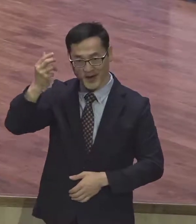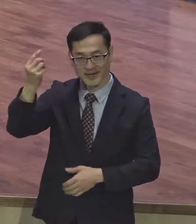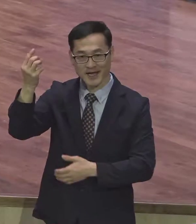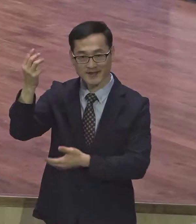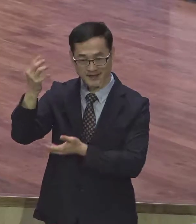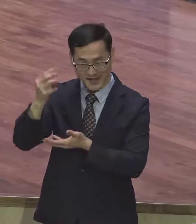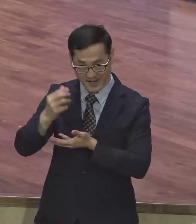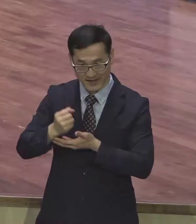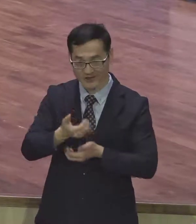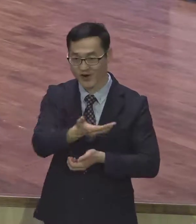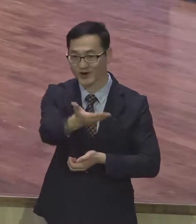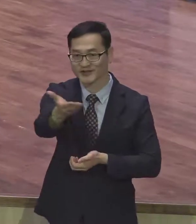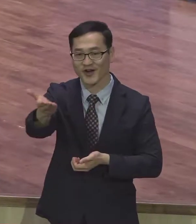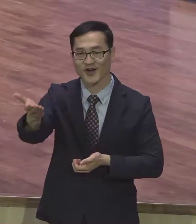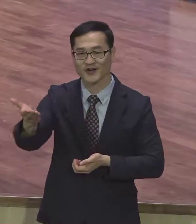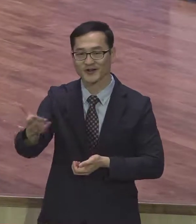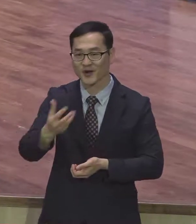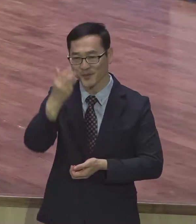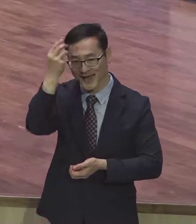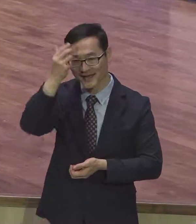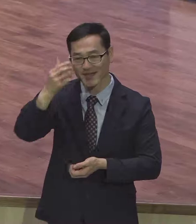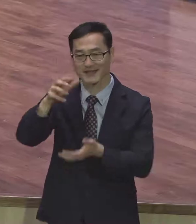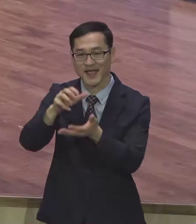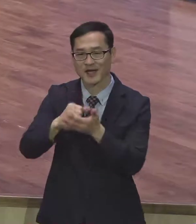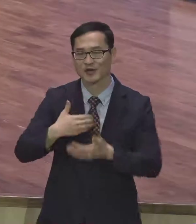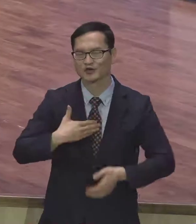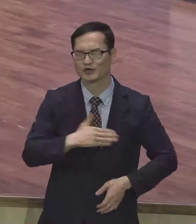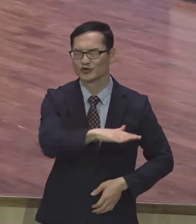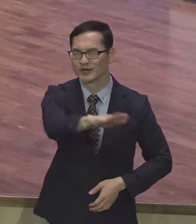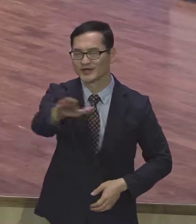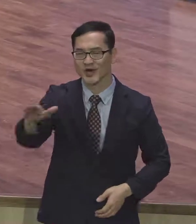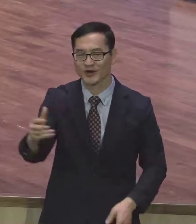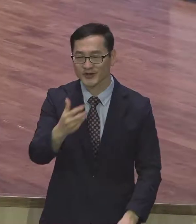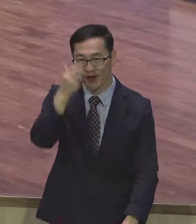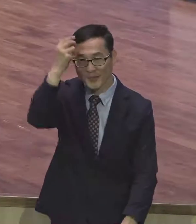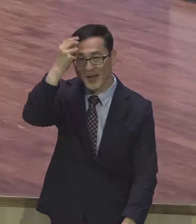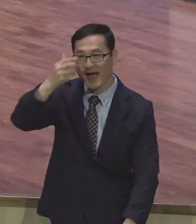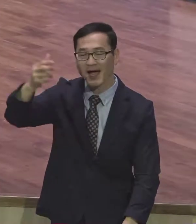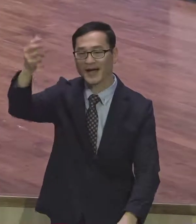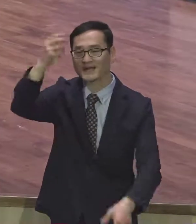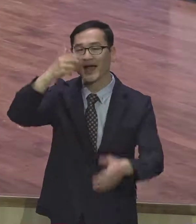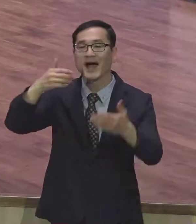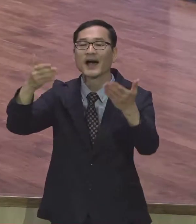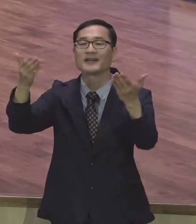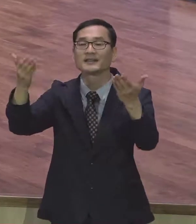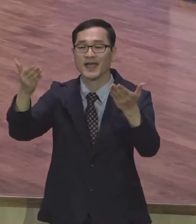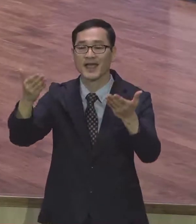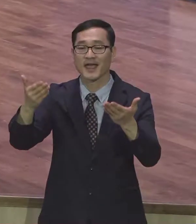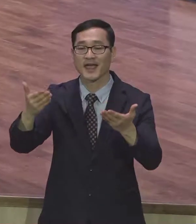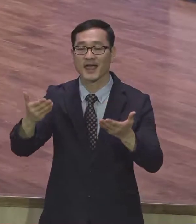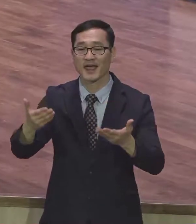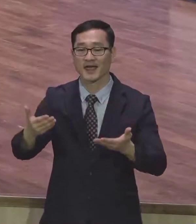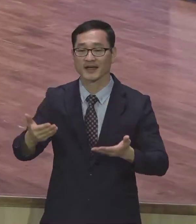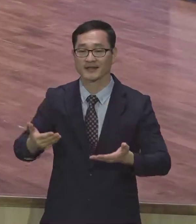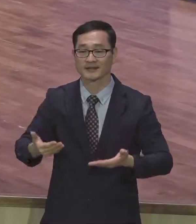받았네 너 성령 받았네 우리 성령 받았네 마지막 나 기뻐 하겠네